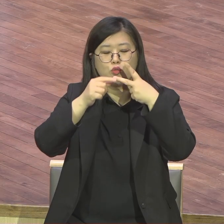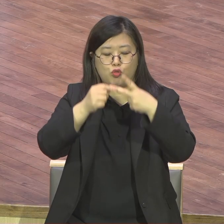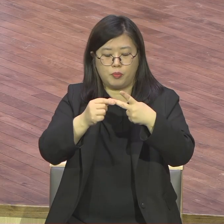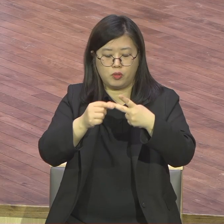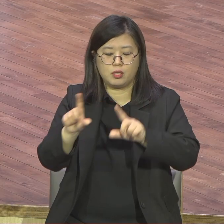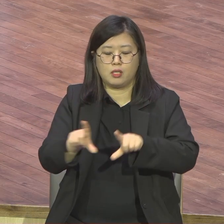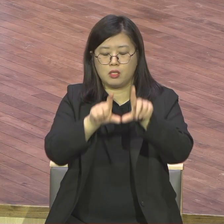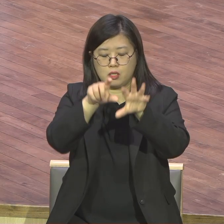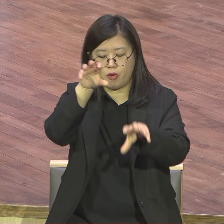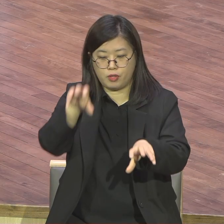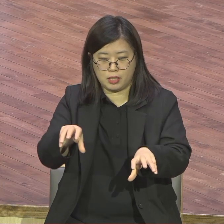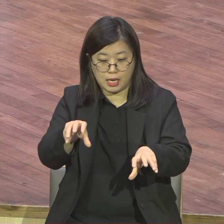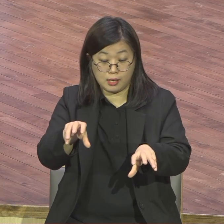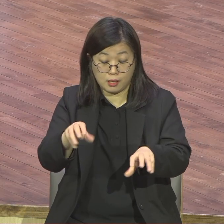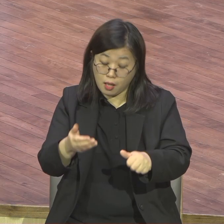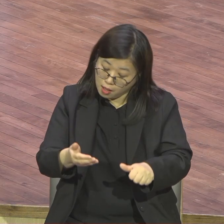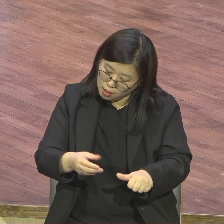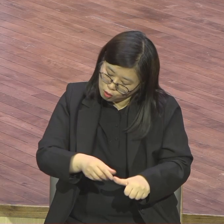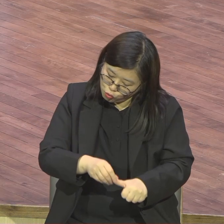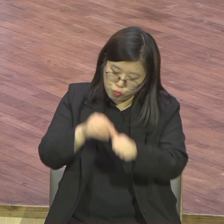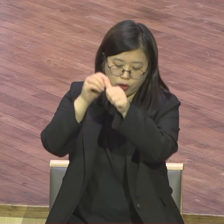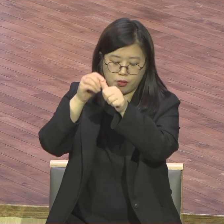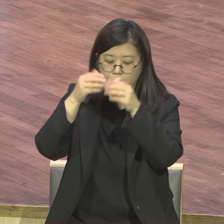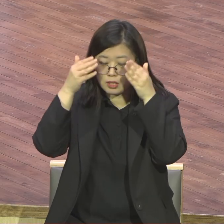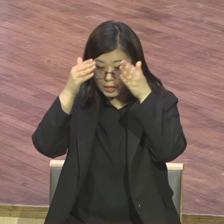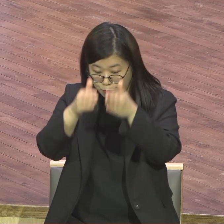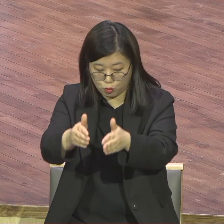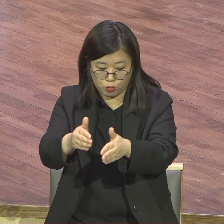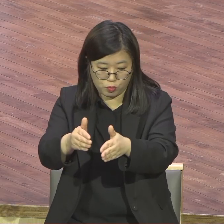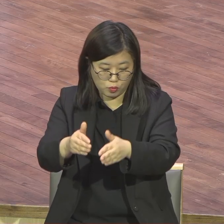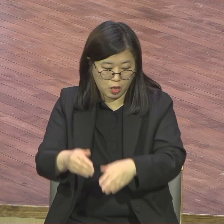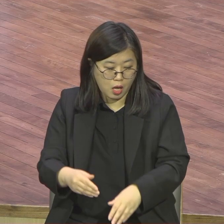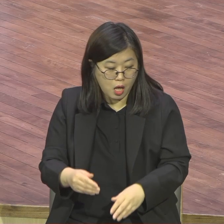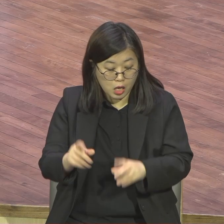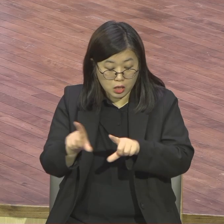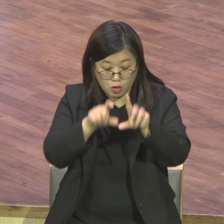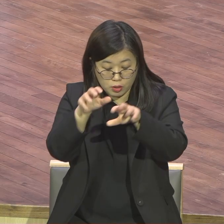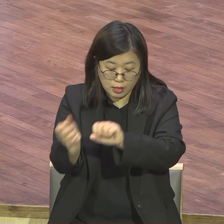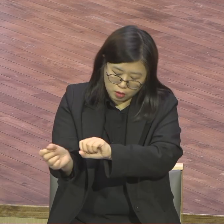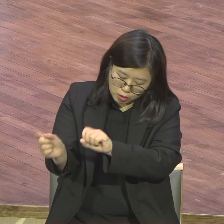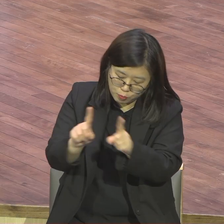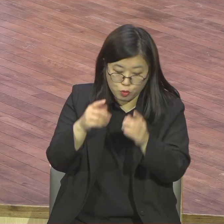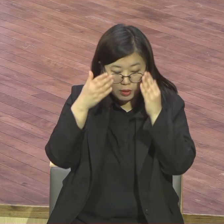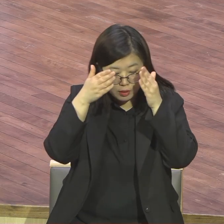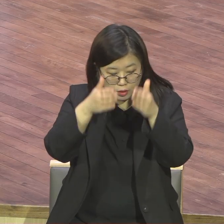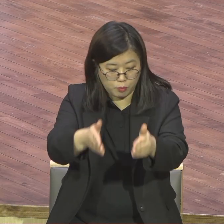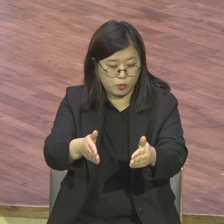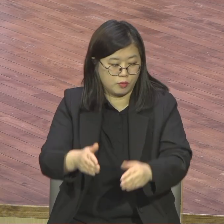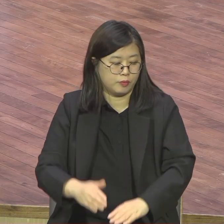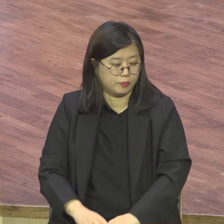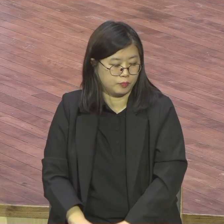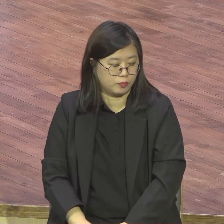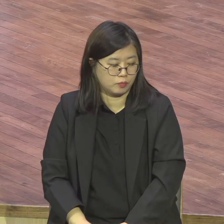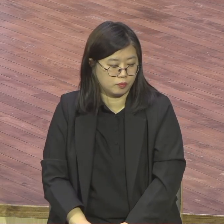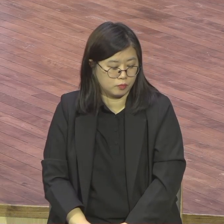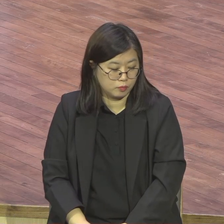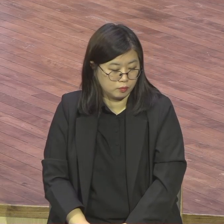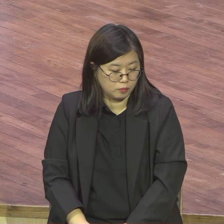교회 살리는 집중 교회 현장 제일 첫째가